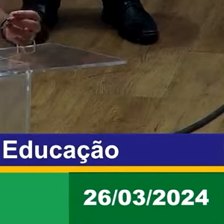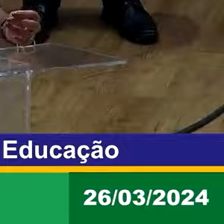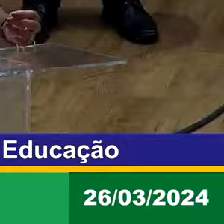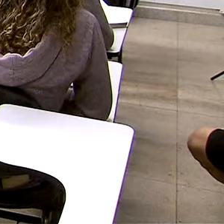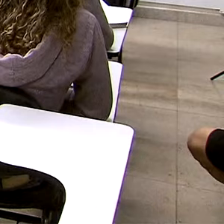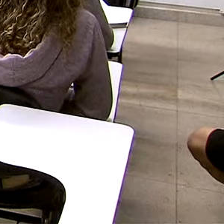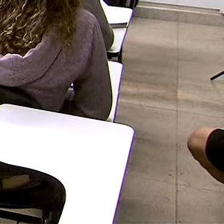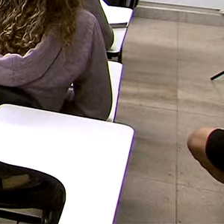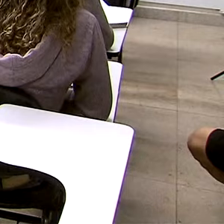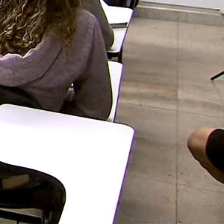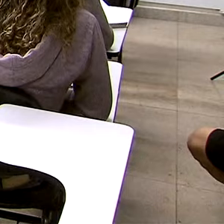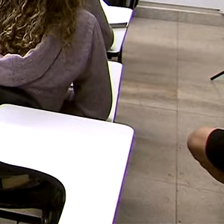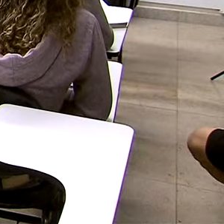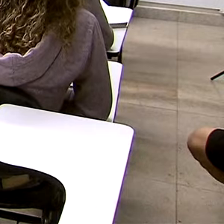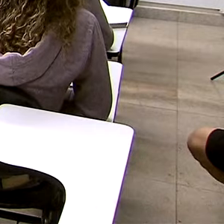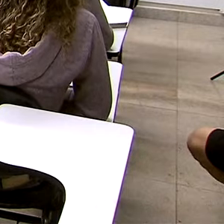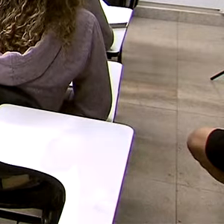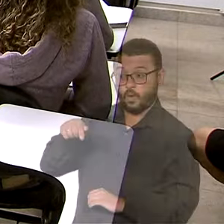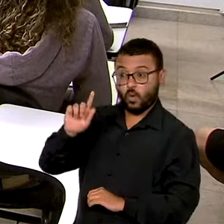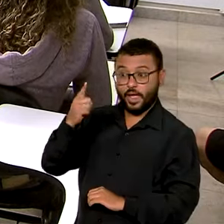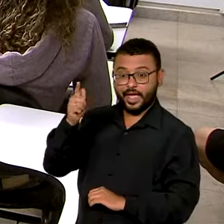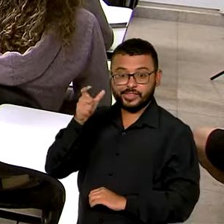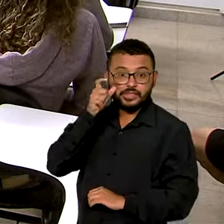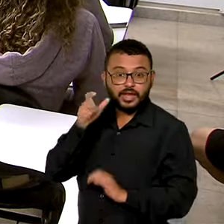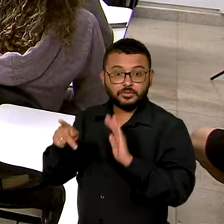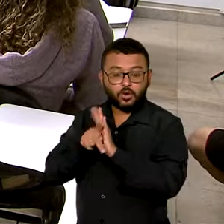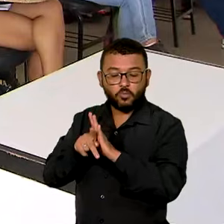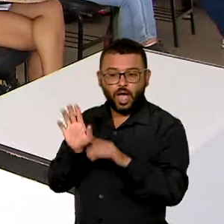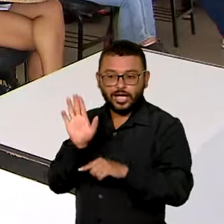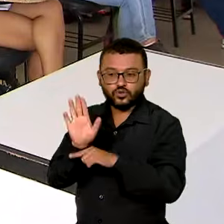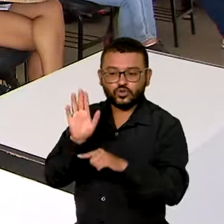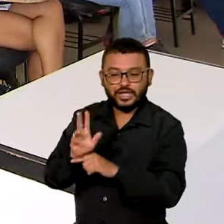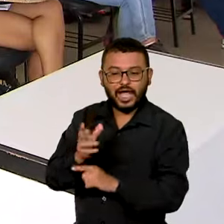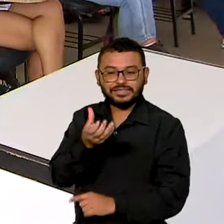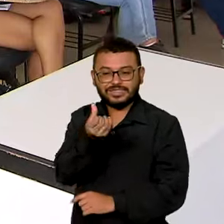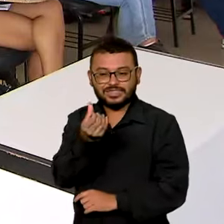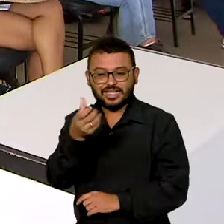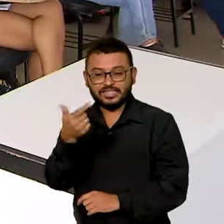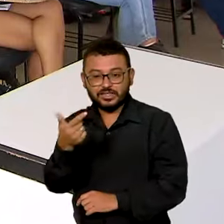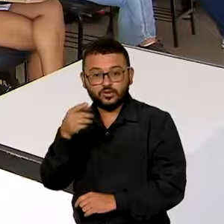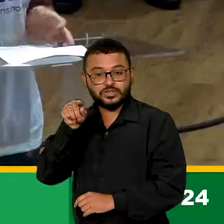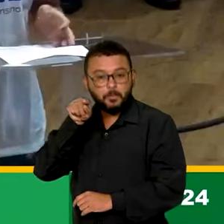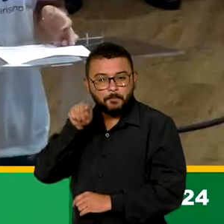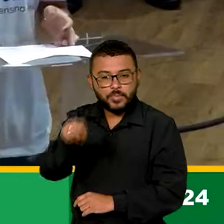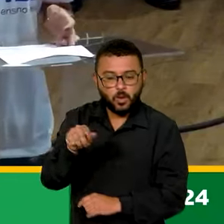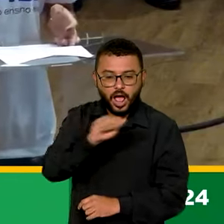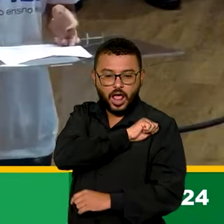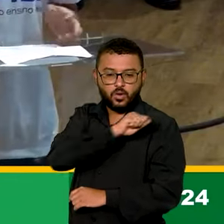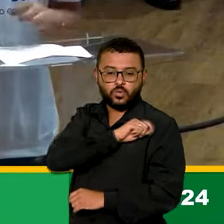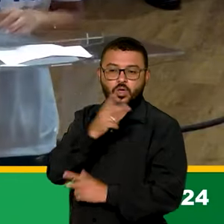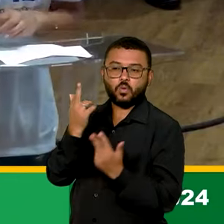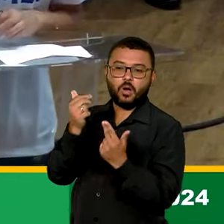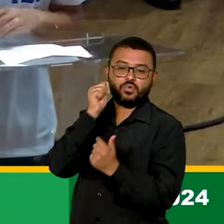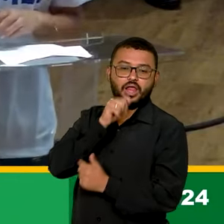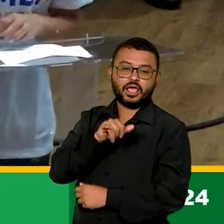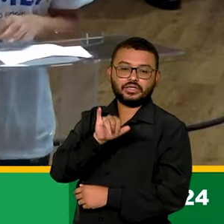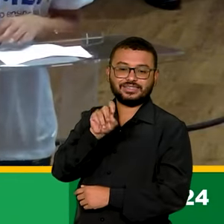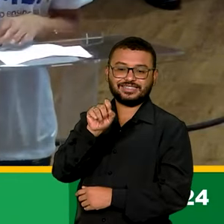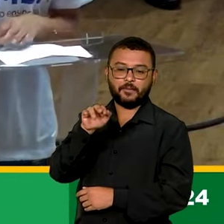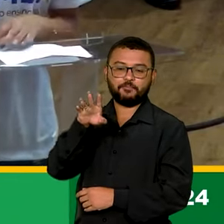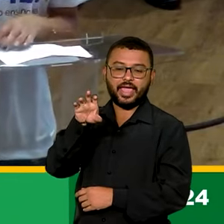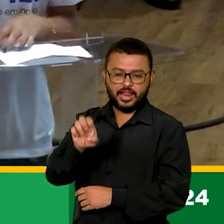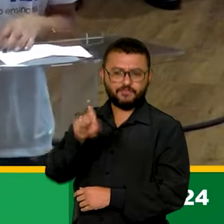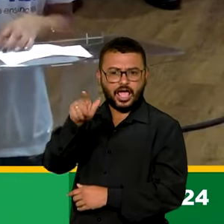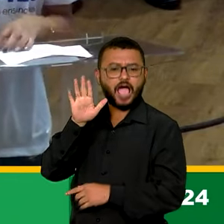nos seus estudos. Só em Goiás, a expectativa é beneficiar mais de 62 mil alunos como Isabelle. Para ela, o